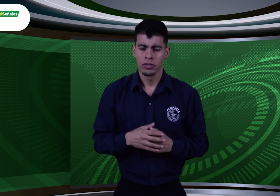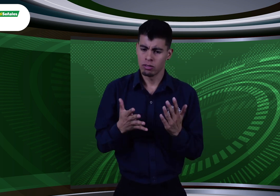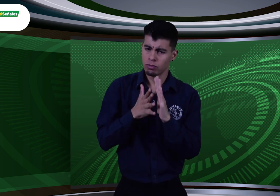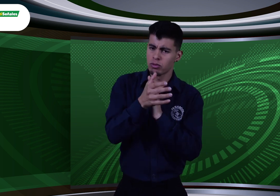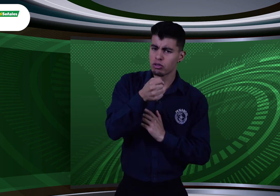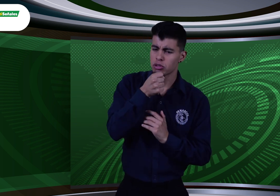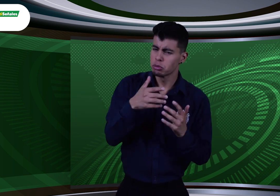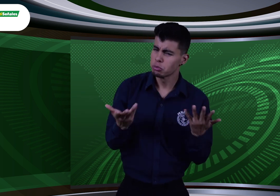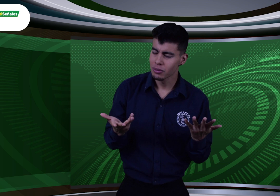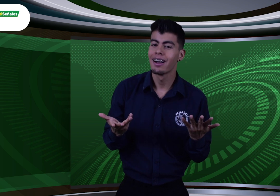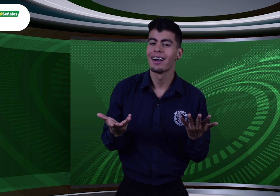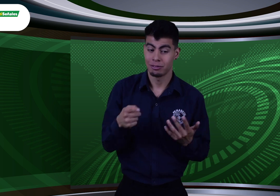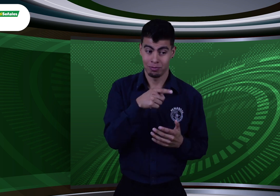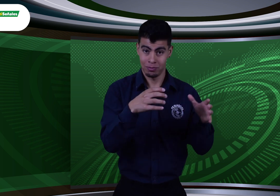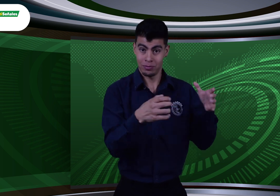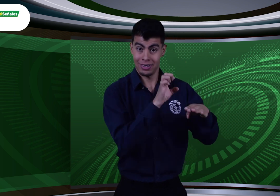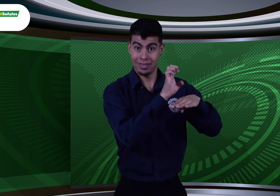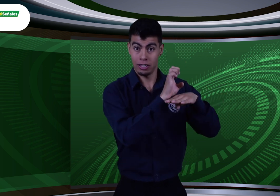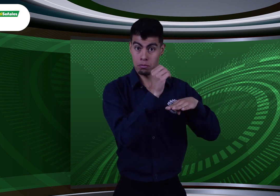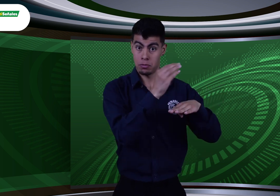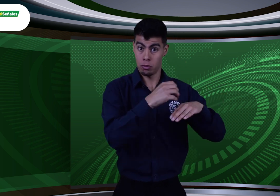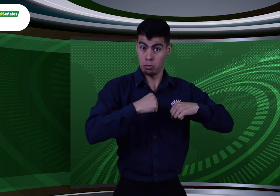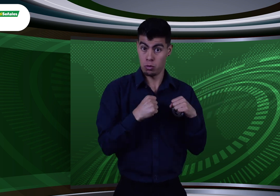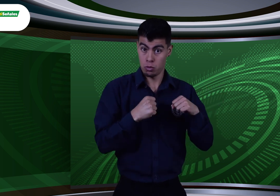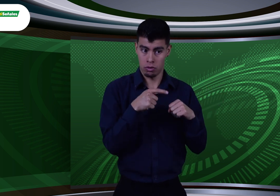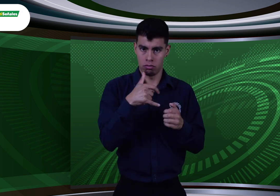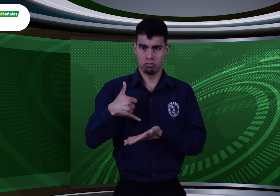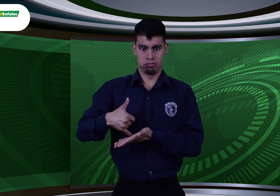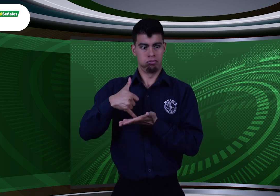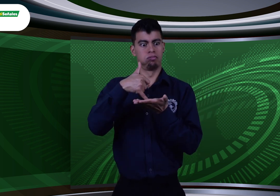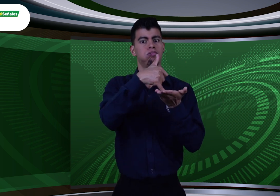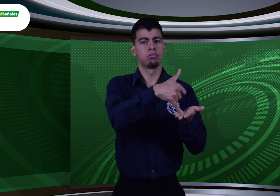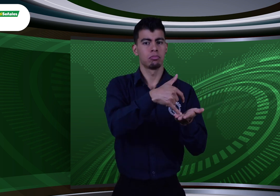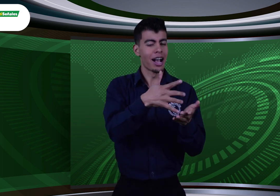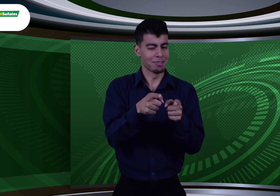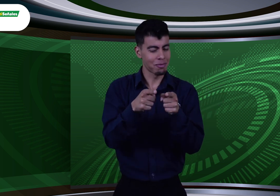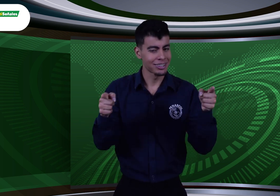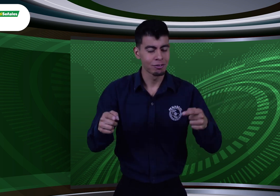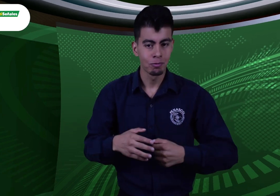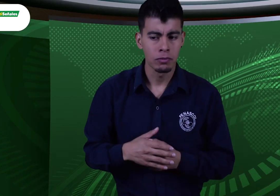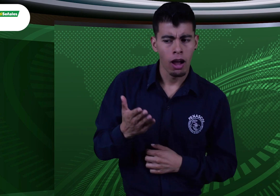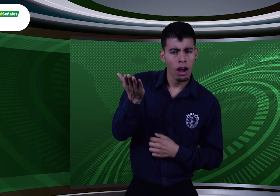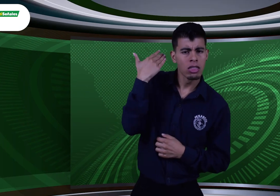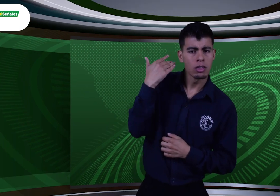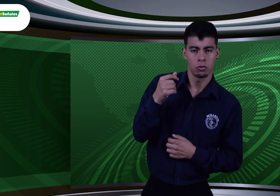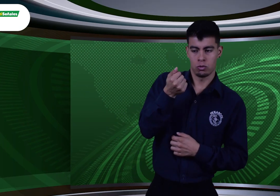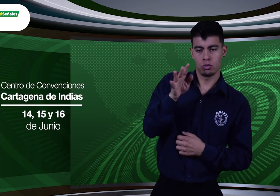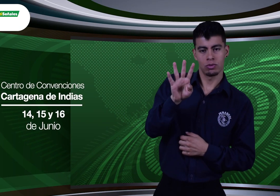noticia para esta ocasión es el reconocimiento dado al Banco de Bogotá. Entremos en detalles. Recientemente, el